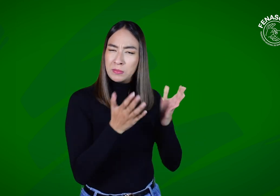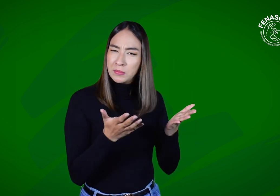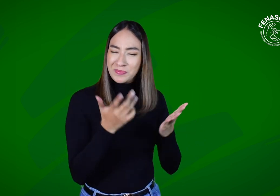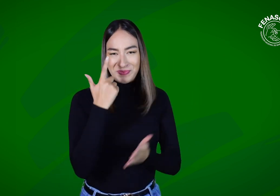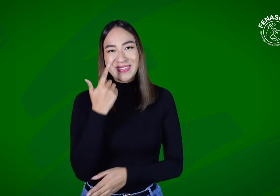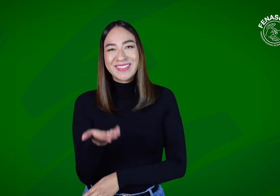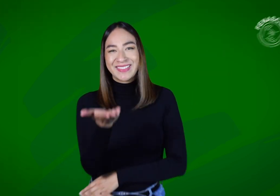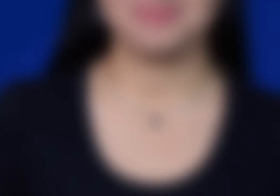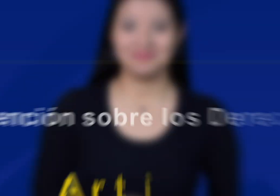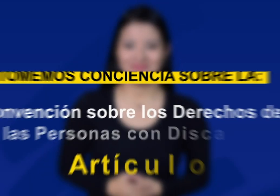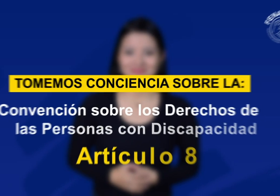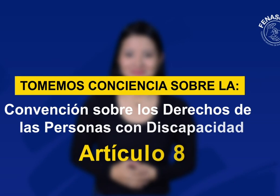Personas con Discapacidad. Veamos.